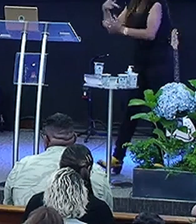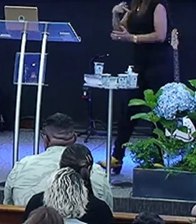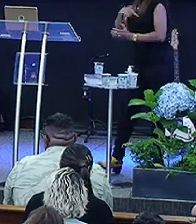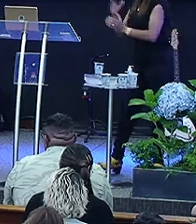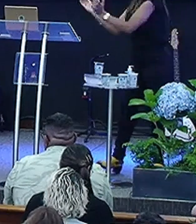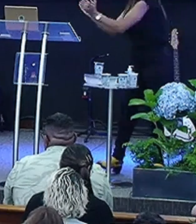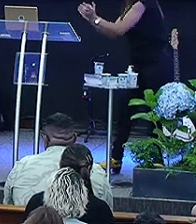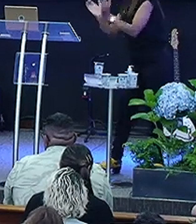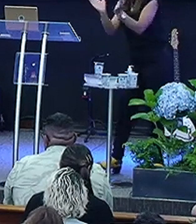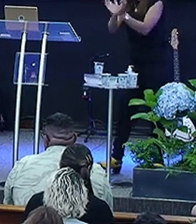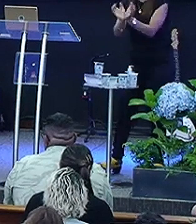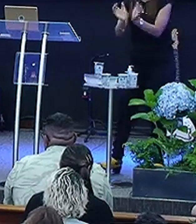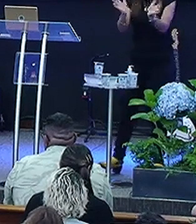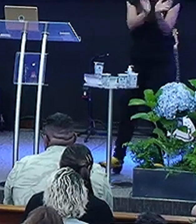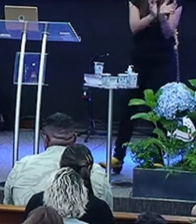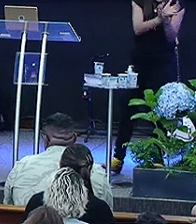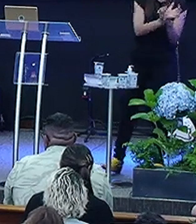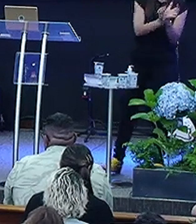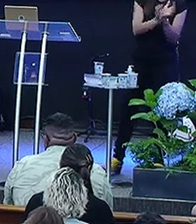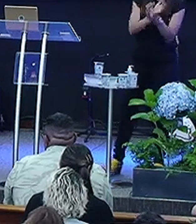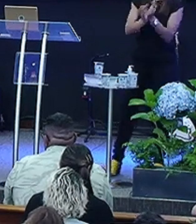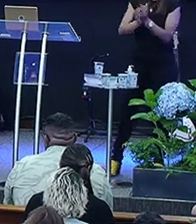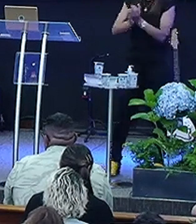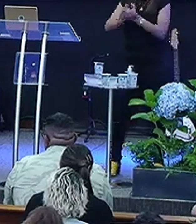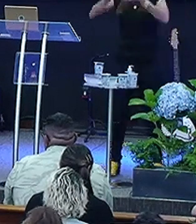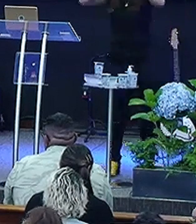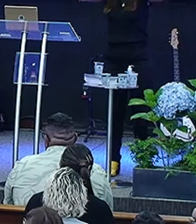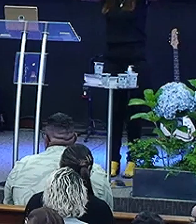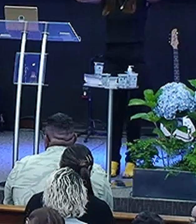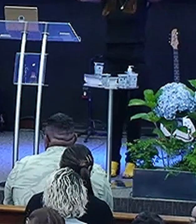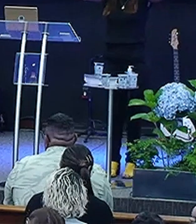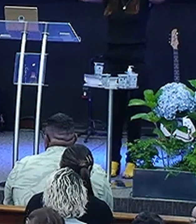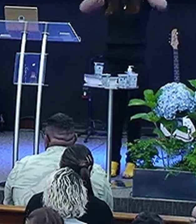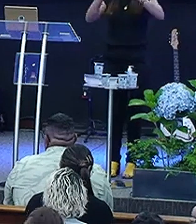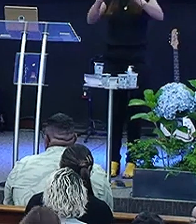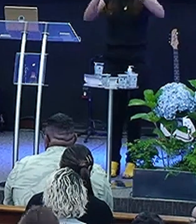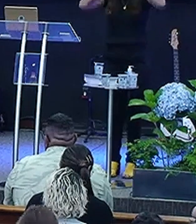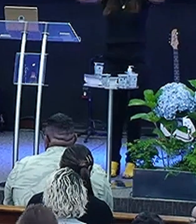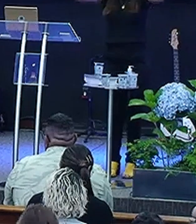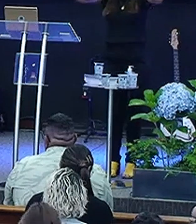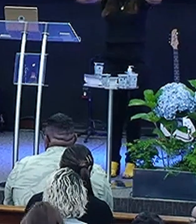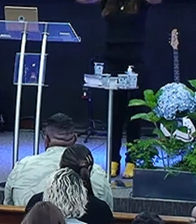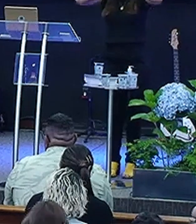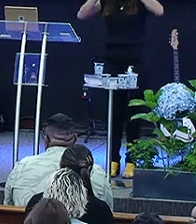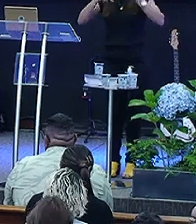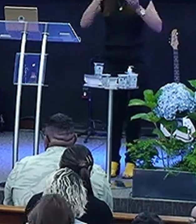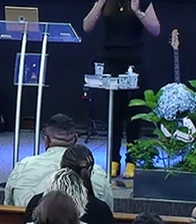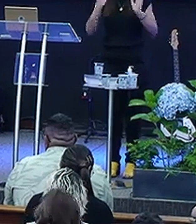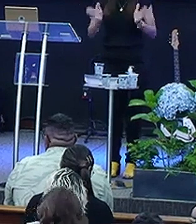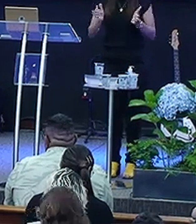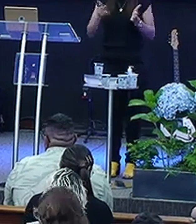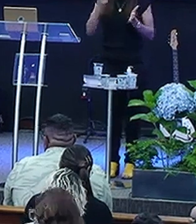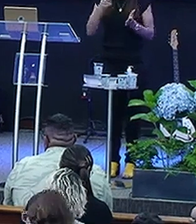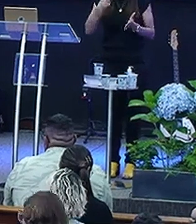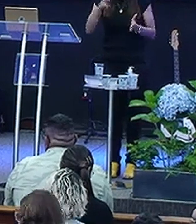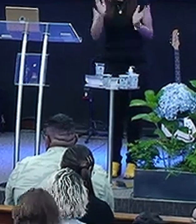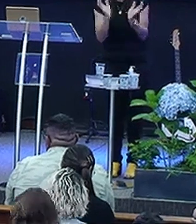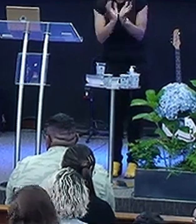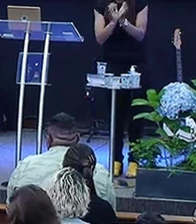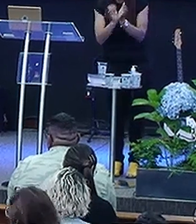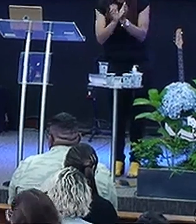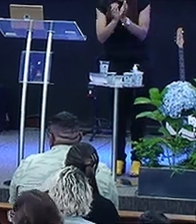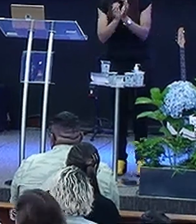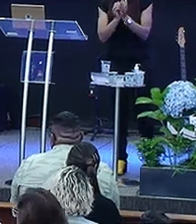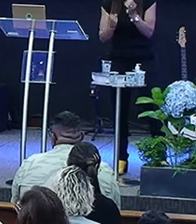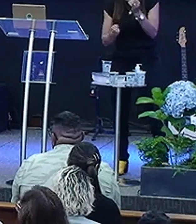Grupo Pastor Grupo Coloca a venda Nos olhos De todo mundo Aí você vai Falar Agora você vai Lá no seu Grupo E